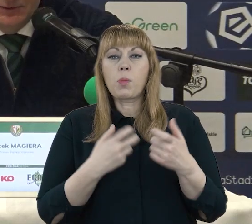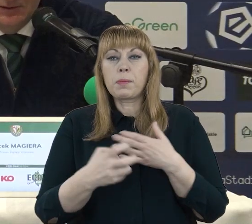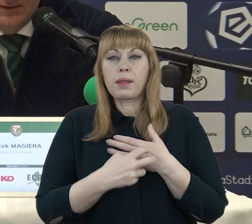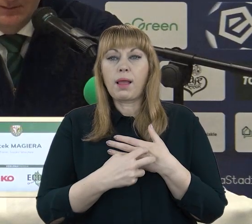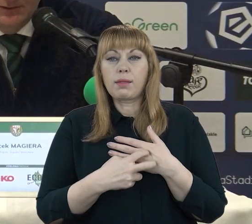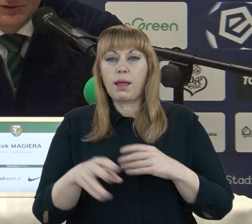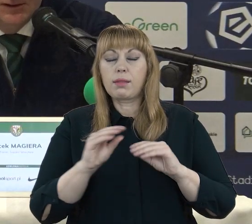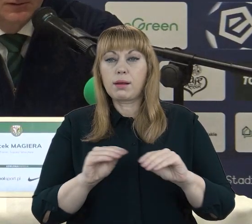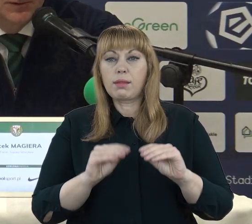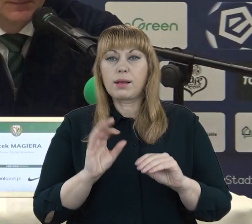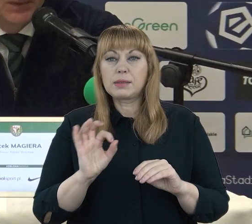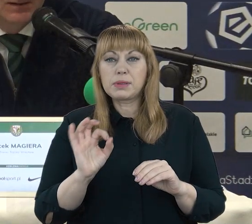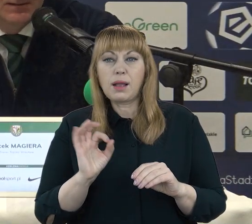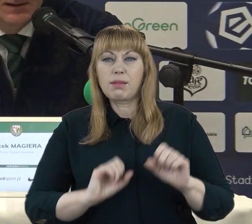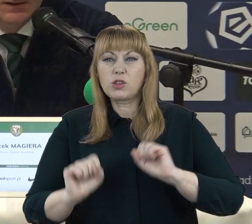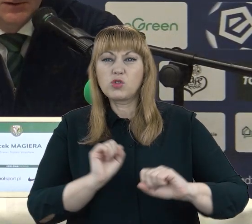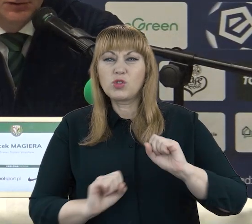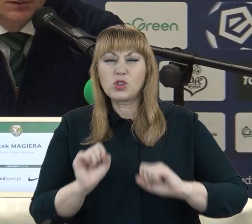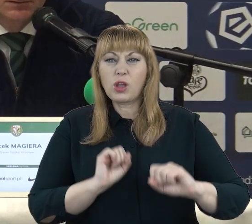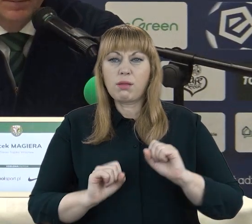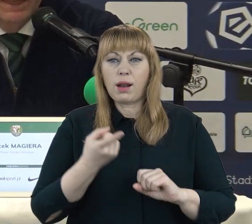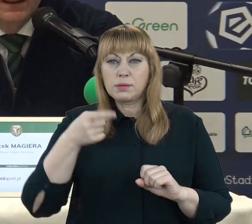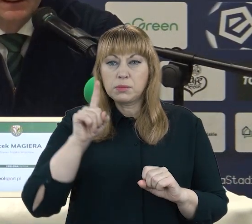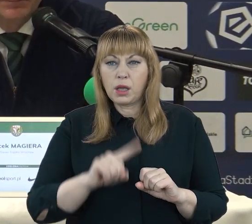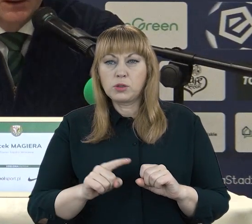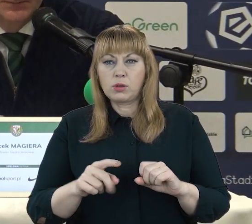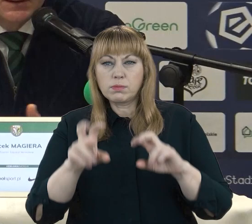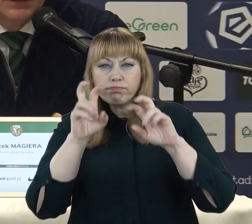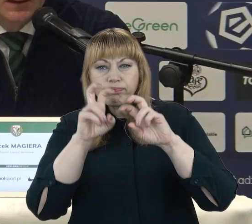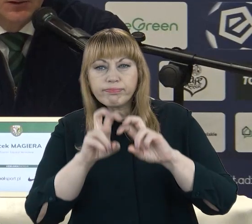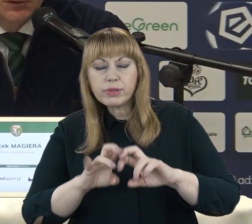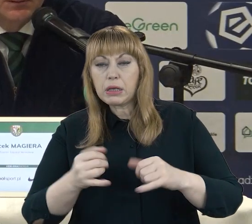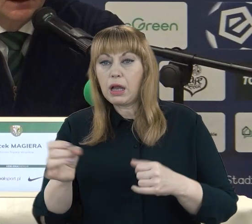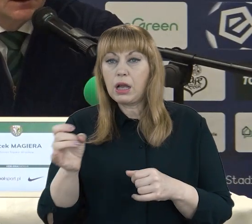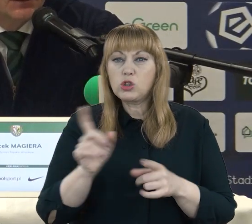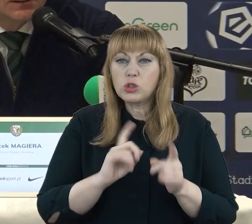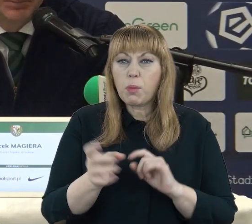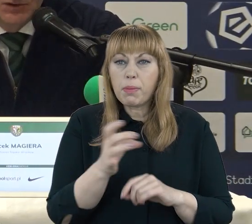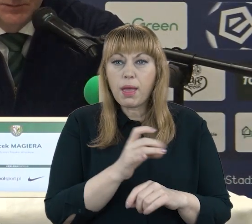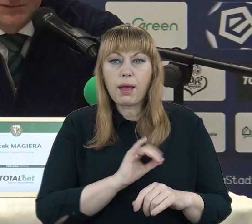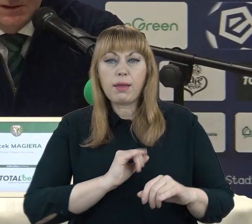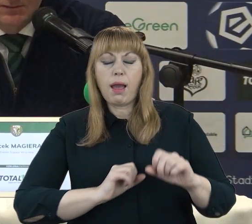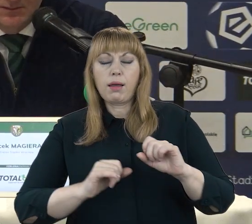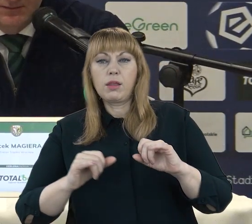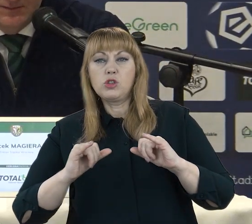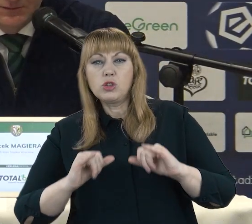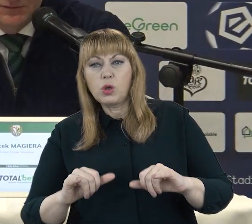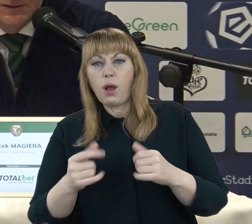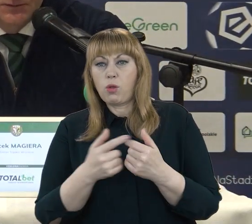przygotowania motorycznego robi raz w miesiącu. I na podstawie tego możemy analizować to, co powiedziałem, my chyba w lipcu, czy w sierpniu